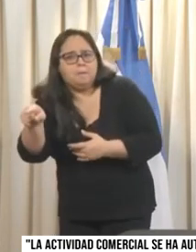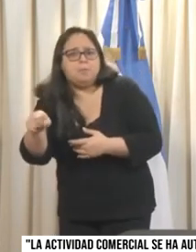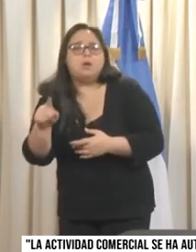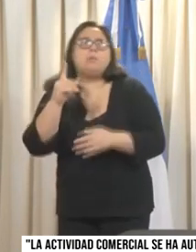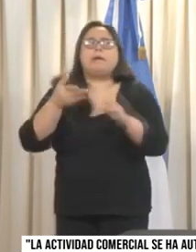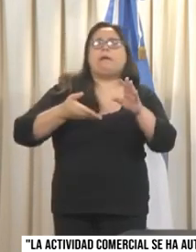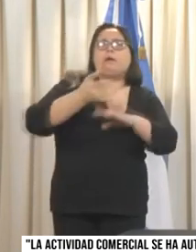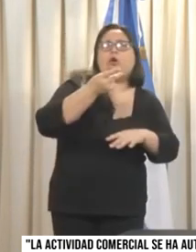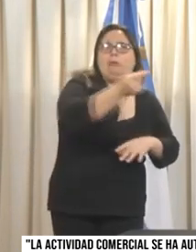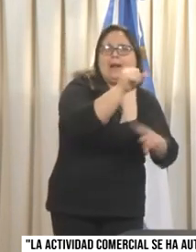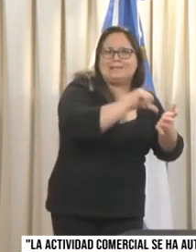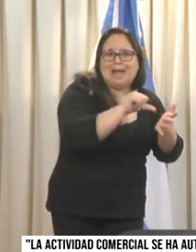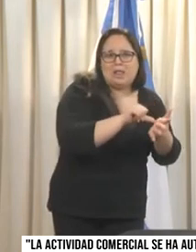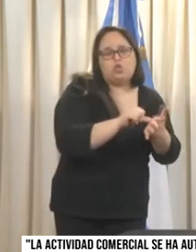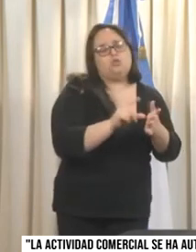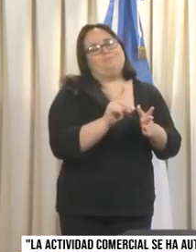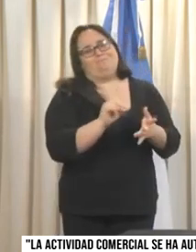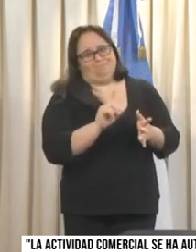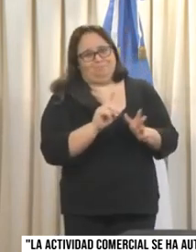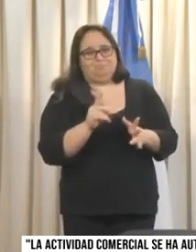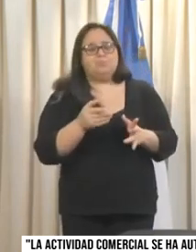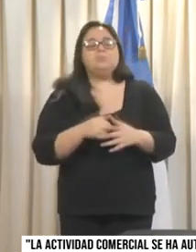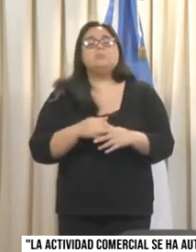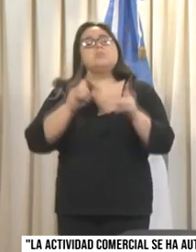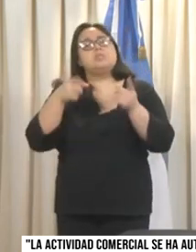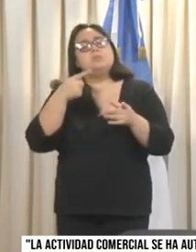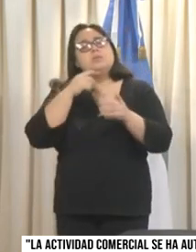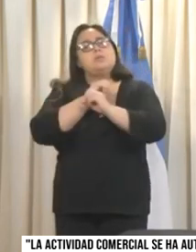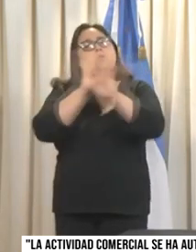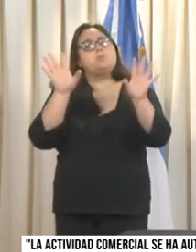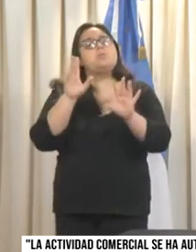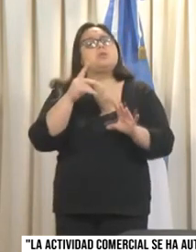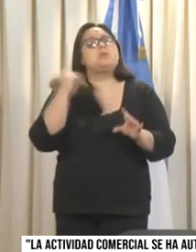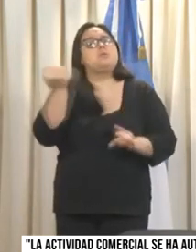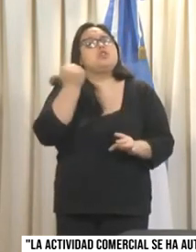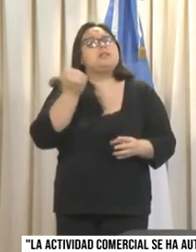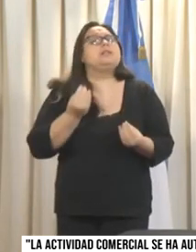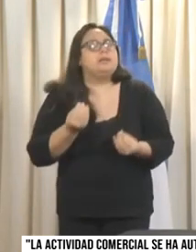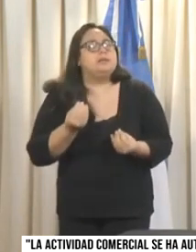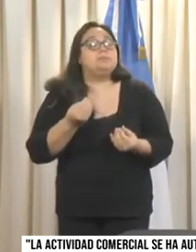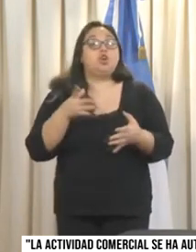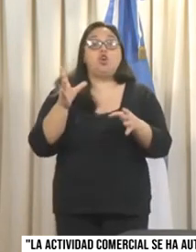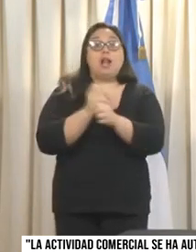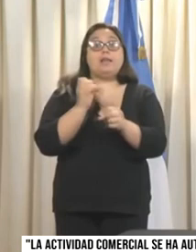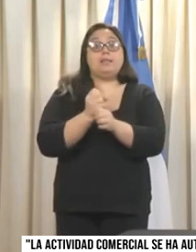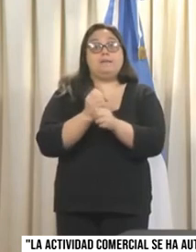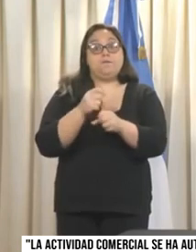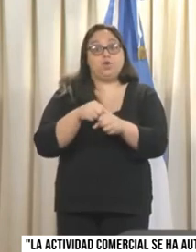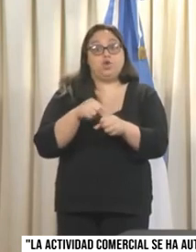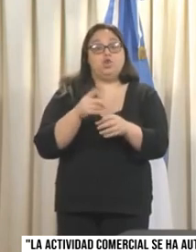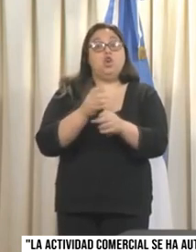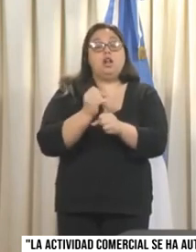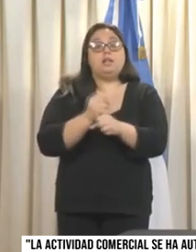Respecto al traslado, es importante aclarar también que el transporte de saeta, el transporte público de pasajeros,